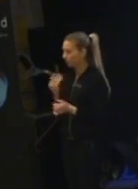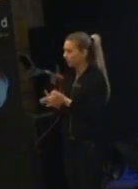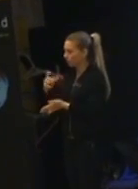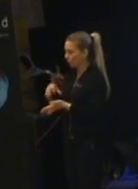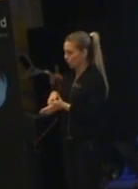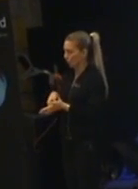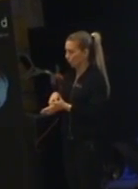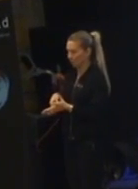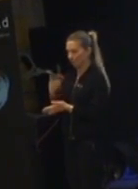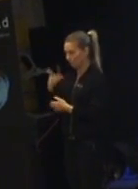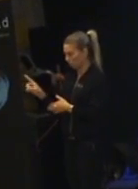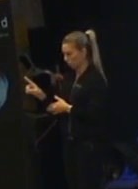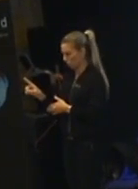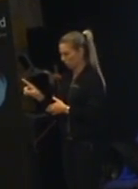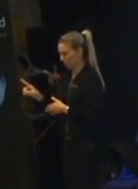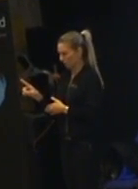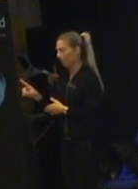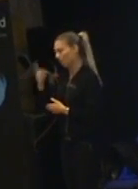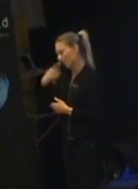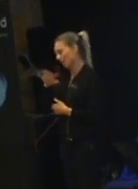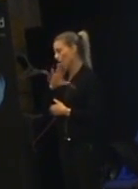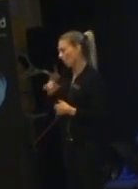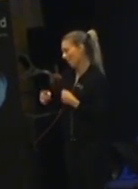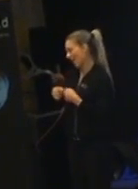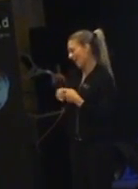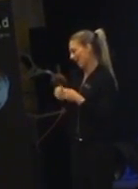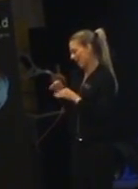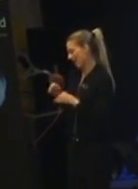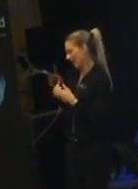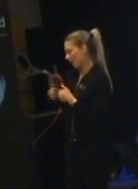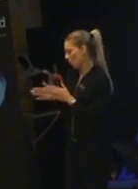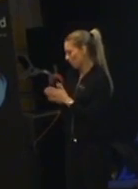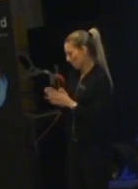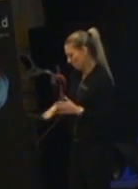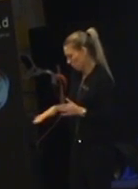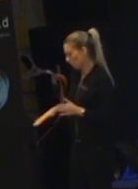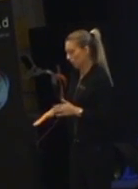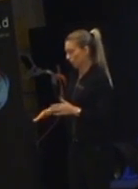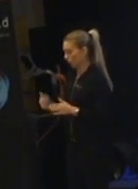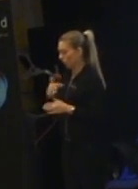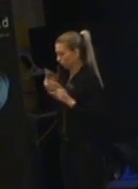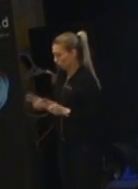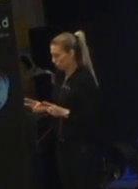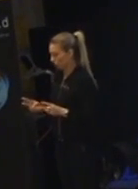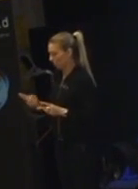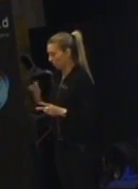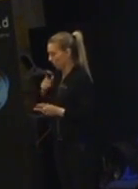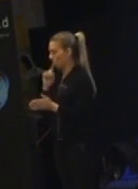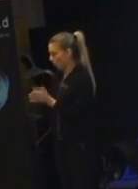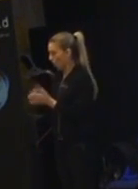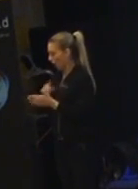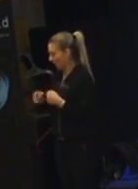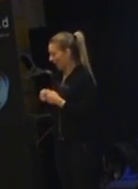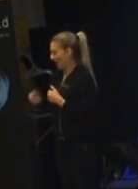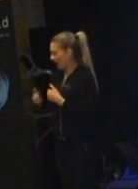tvärförbjudet. För föräldrarna har ändå en nära relation med barnet. Vi pedagoger har också det. Alltså det är alltid min ambition att ha en nära relation med